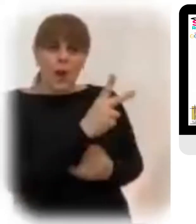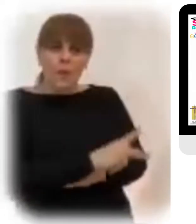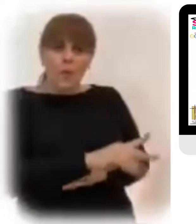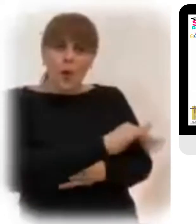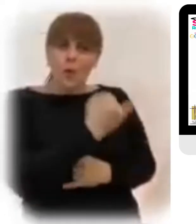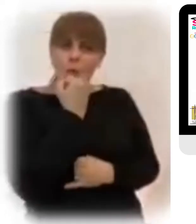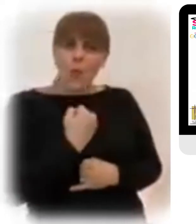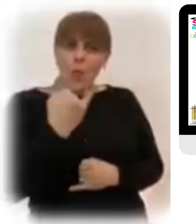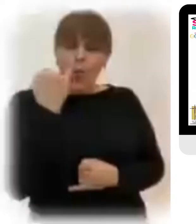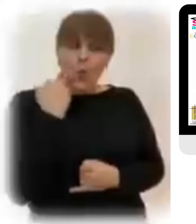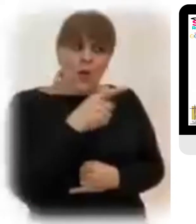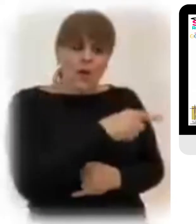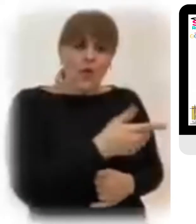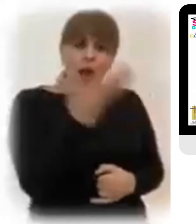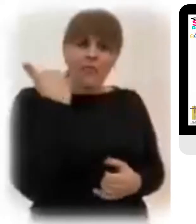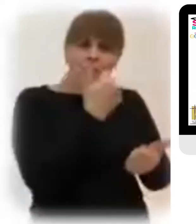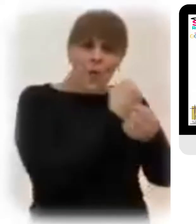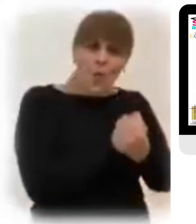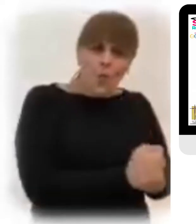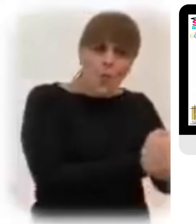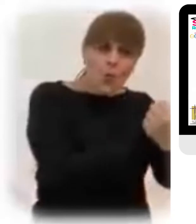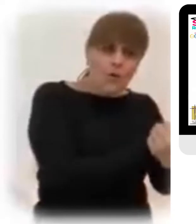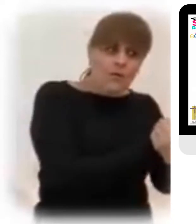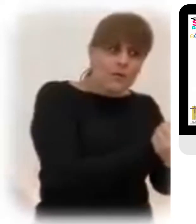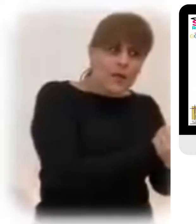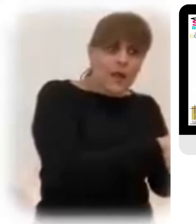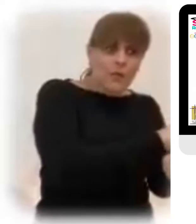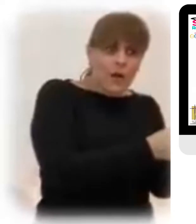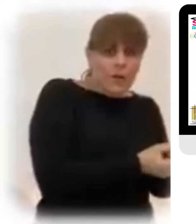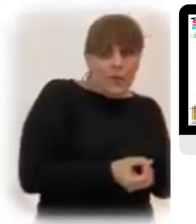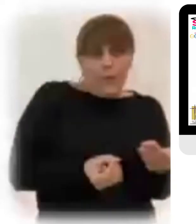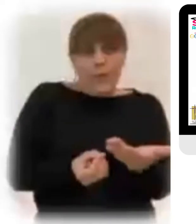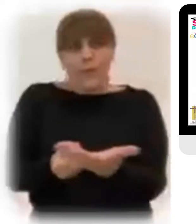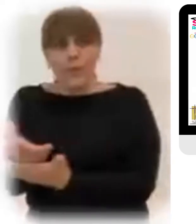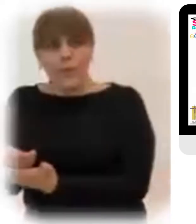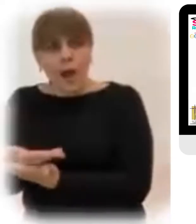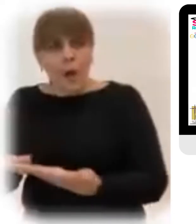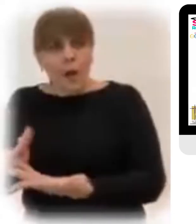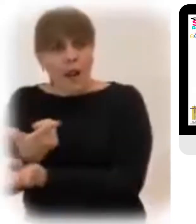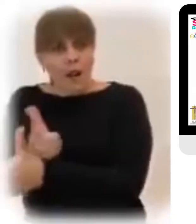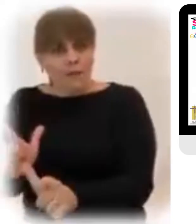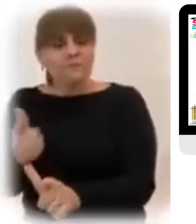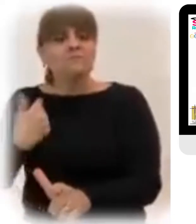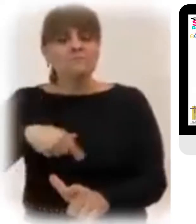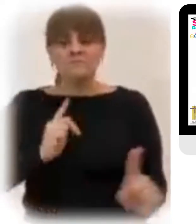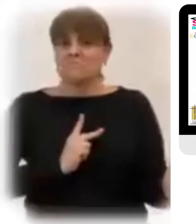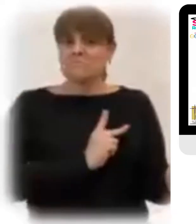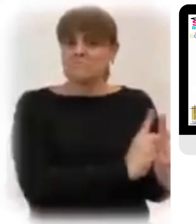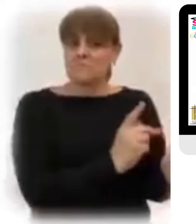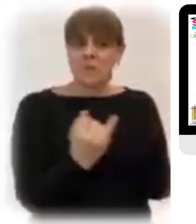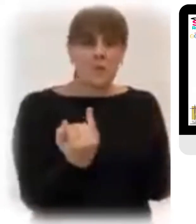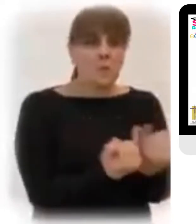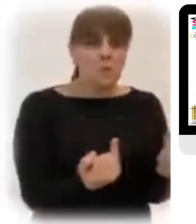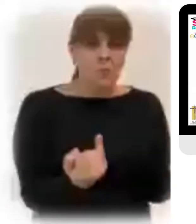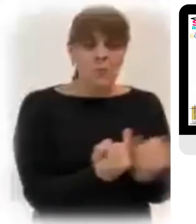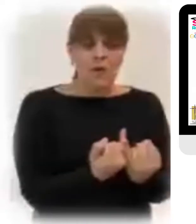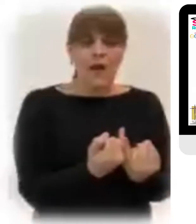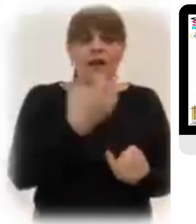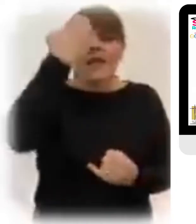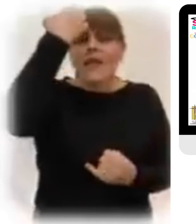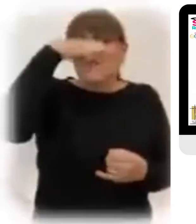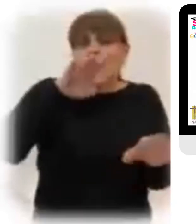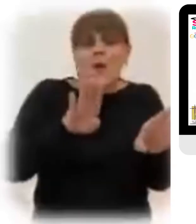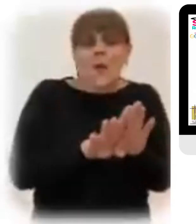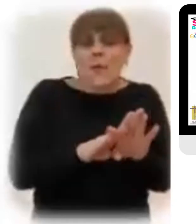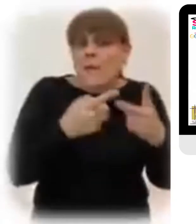La experiencia de la salida de la esclavitud a la libertad Una experiencia que pasa